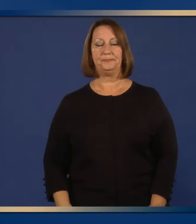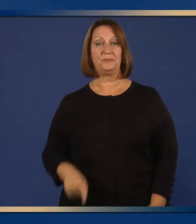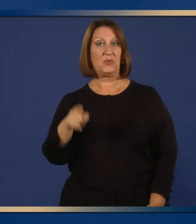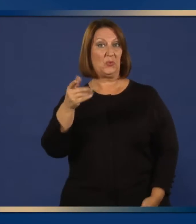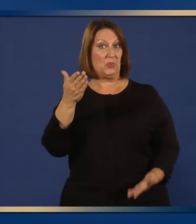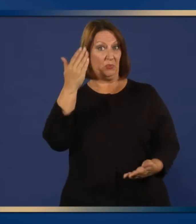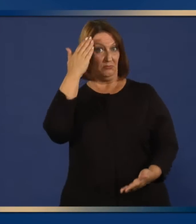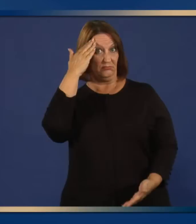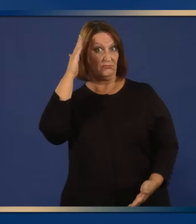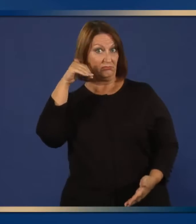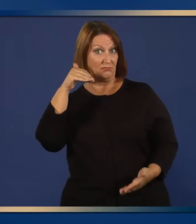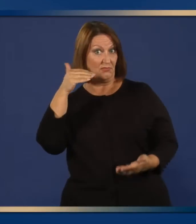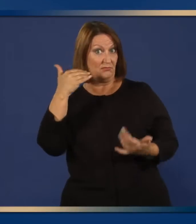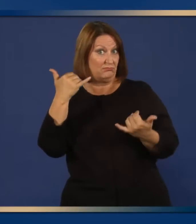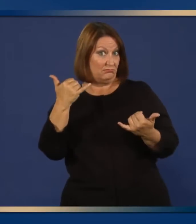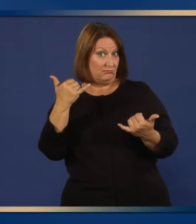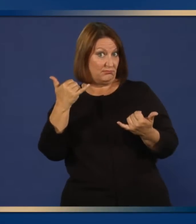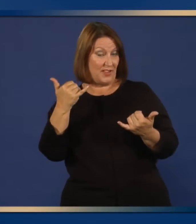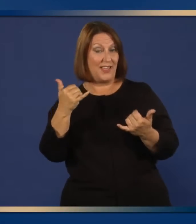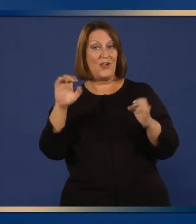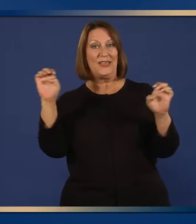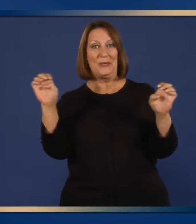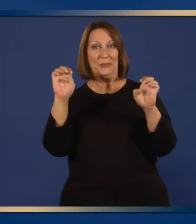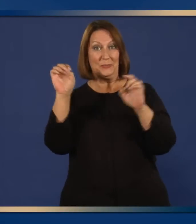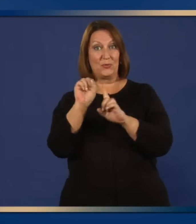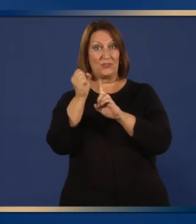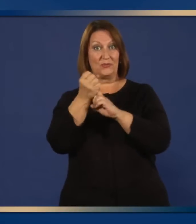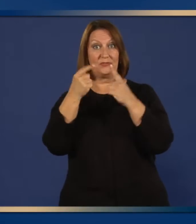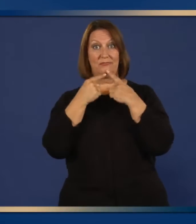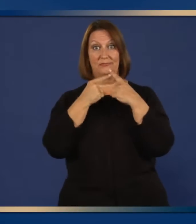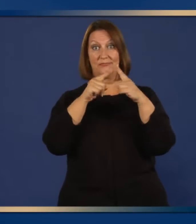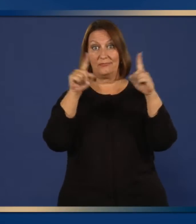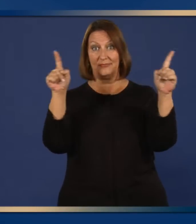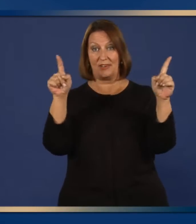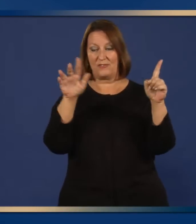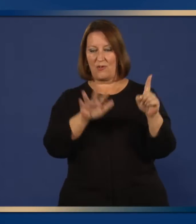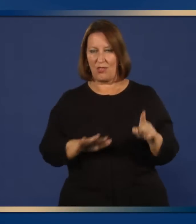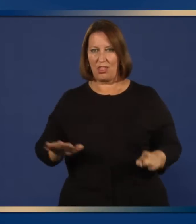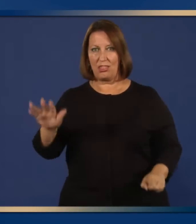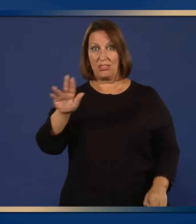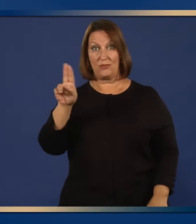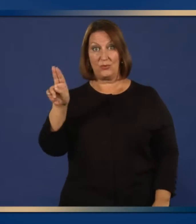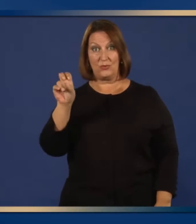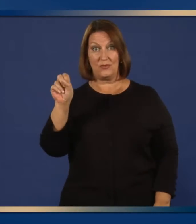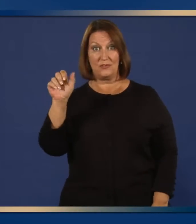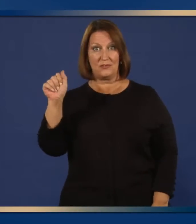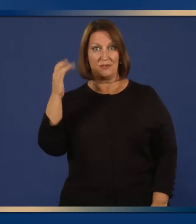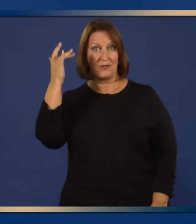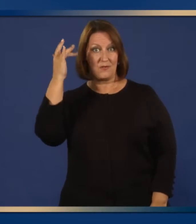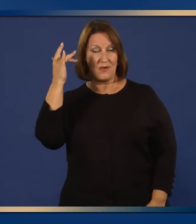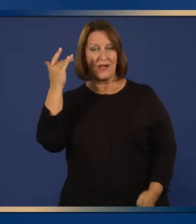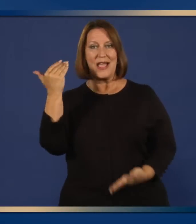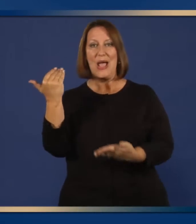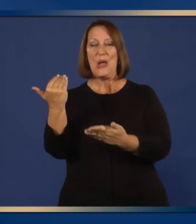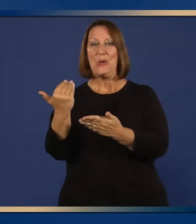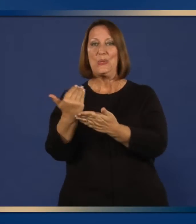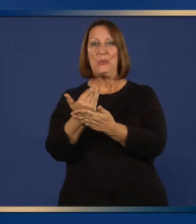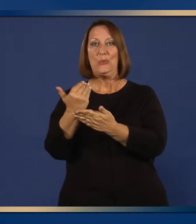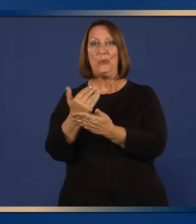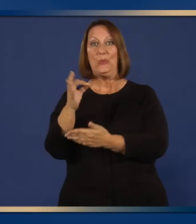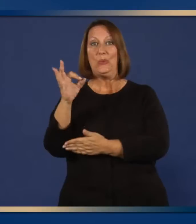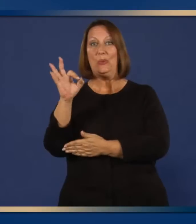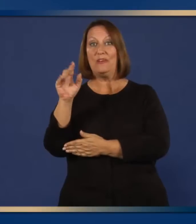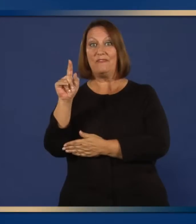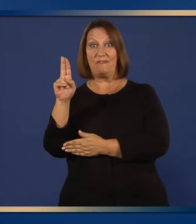Como usted ya debe saber, una emergencia de salud pública se ha declarado en la causa de Estados